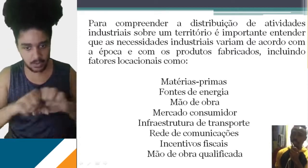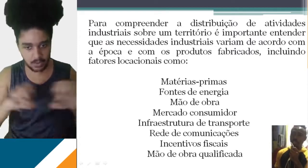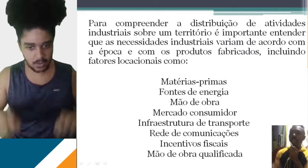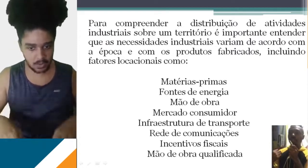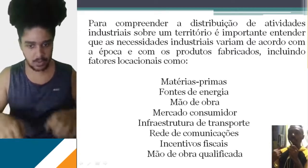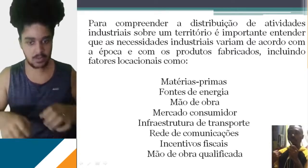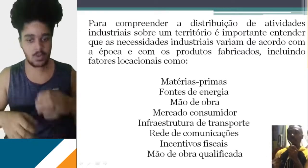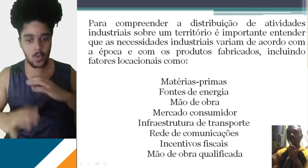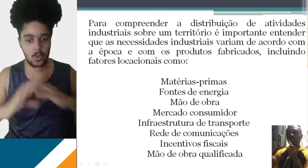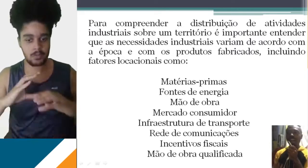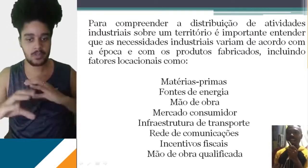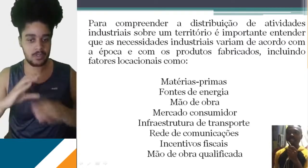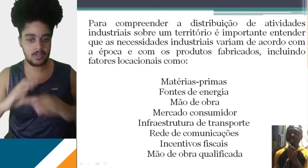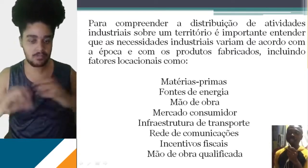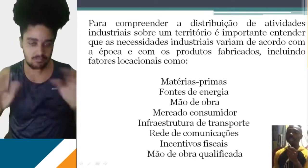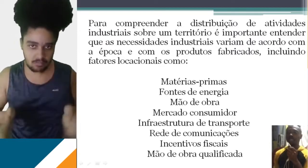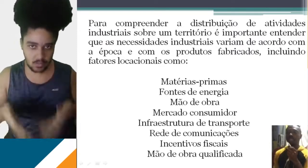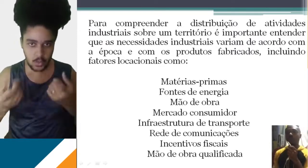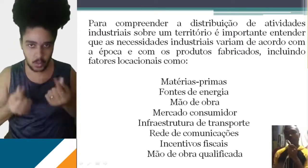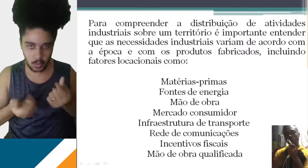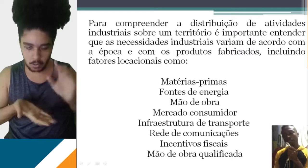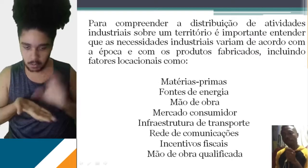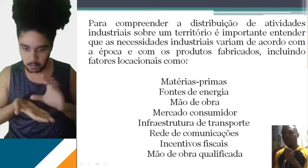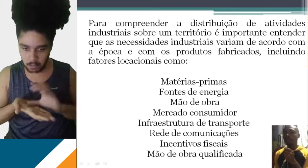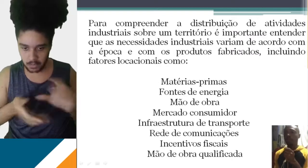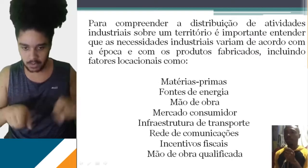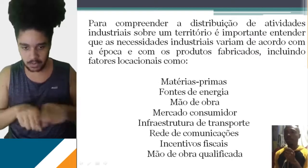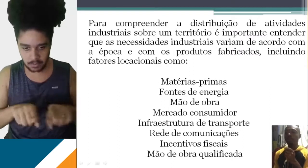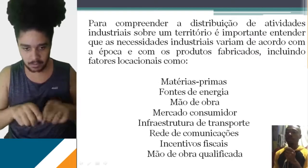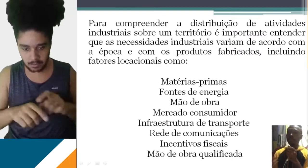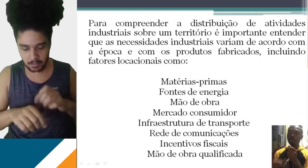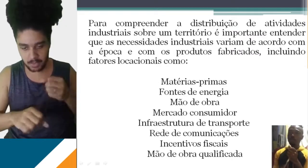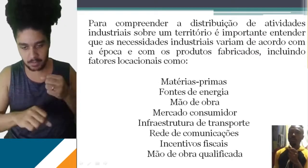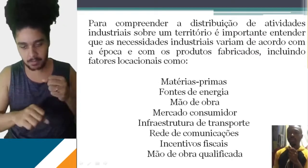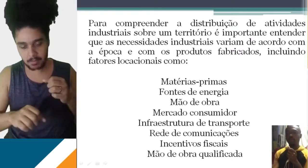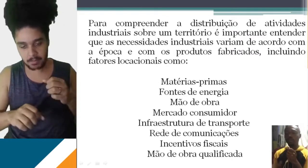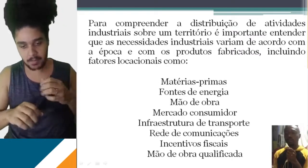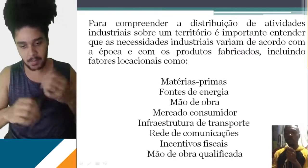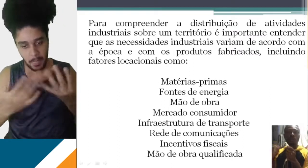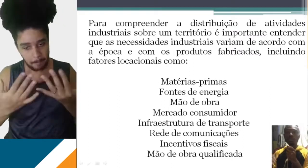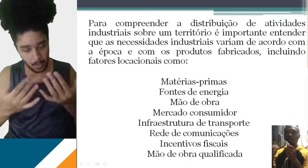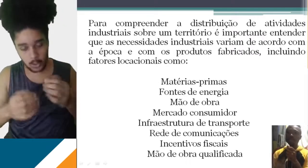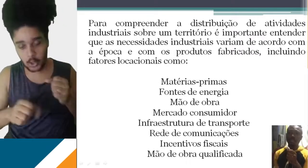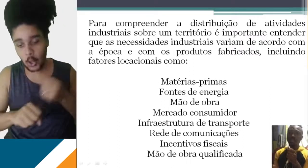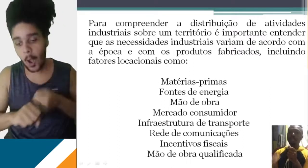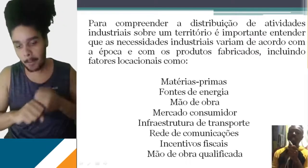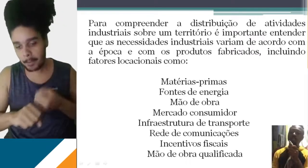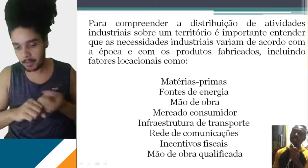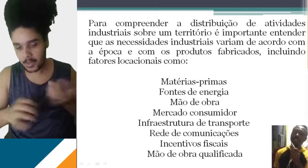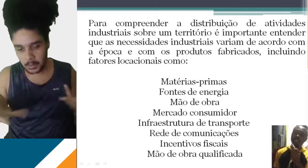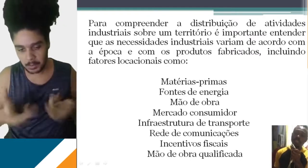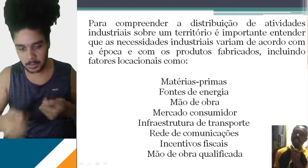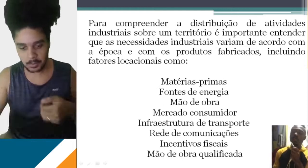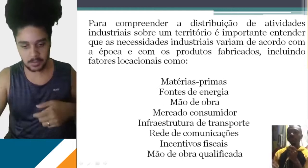incentivos fiscais e mão de obra qualificada, o que é completamente da mão de obra comum, porque a mão de obra comum a gente pode incluir um grupo de pessoas que têm